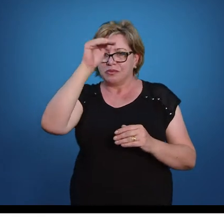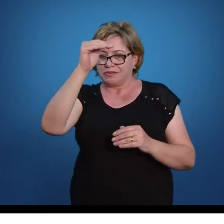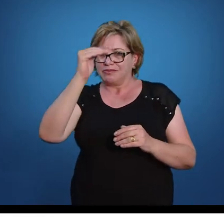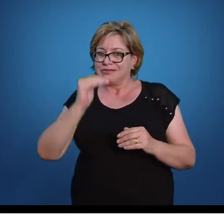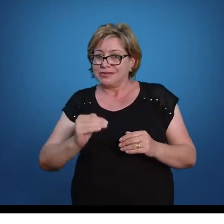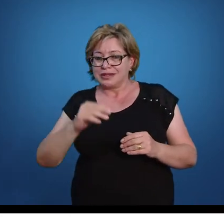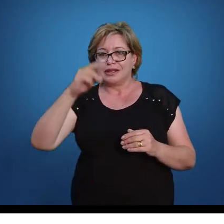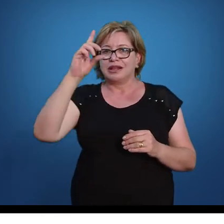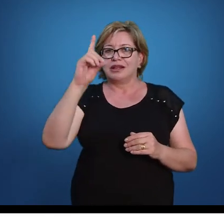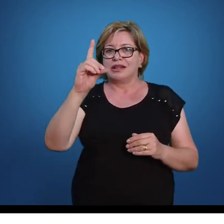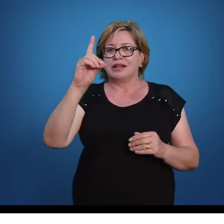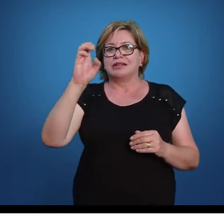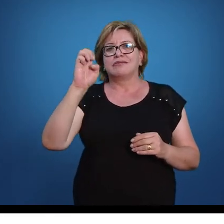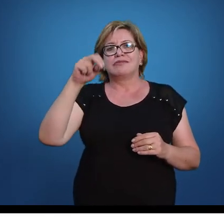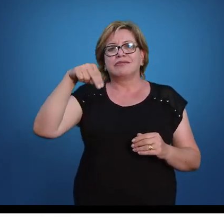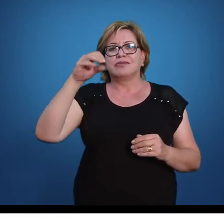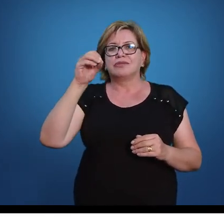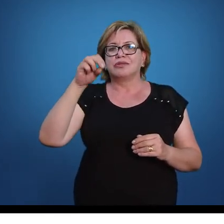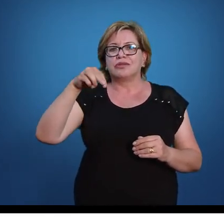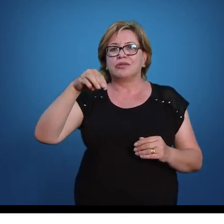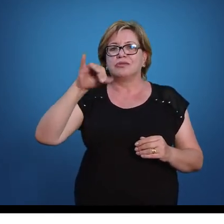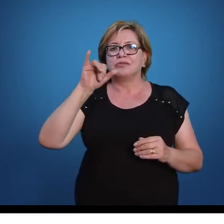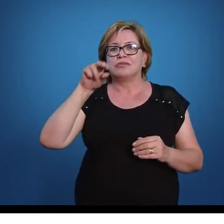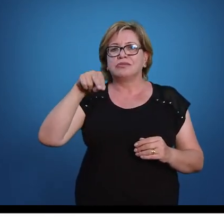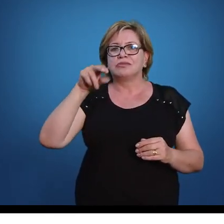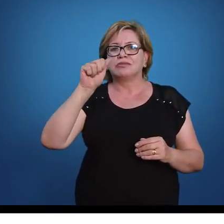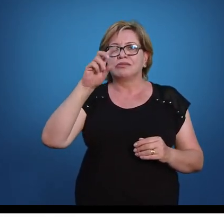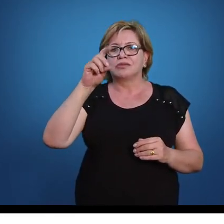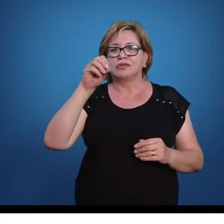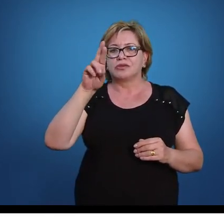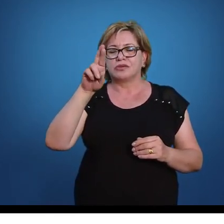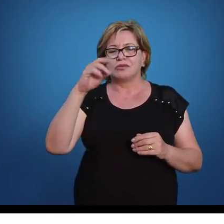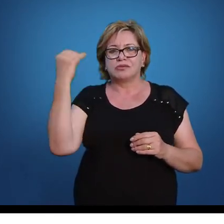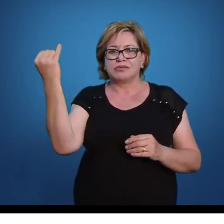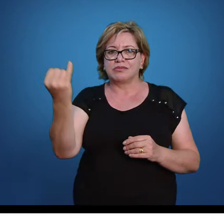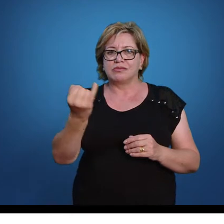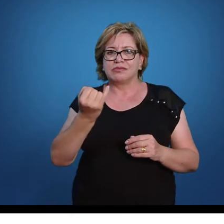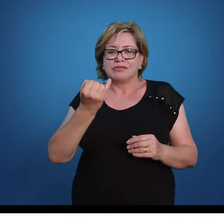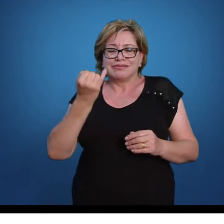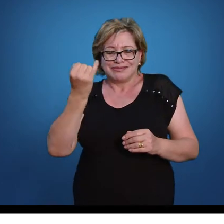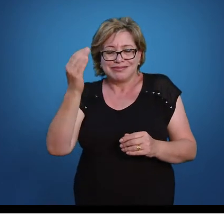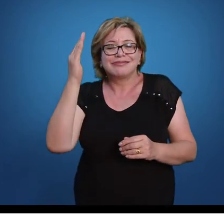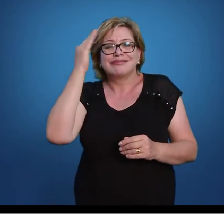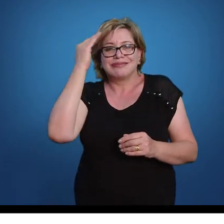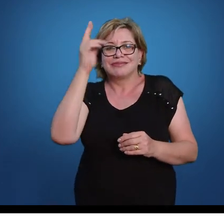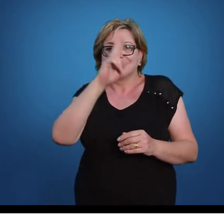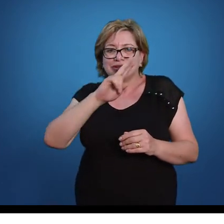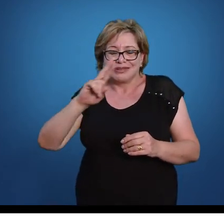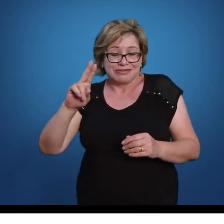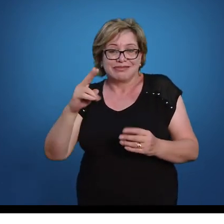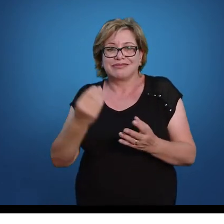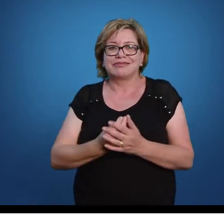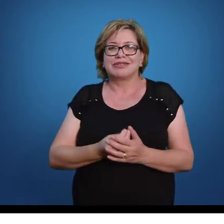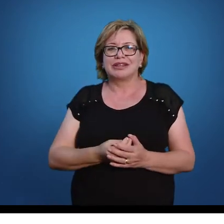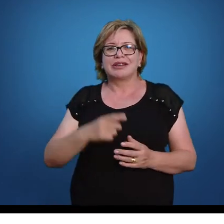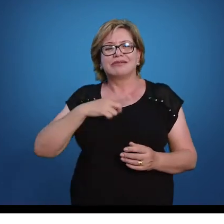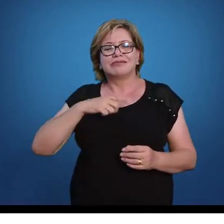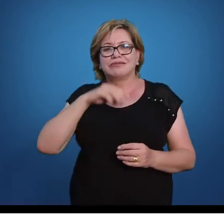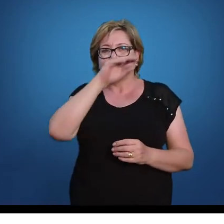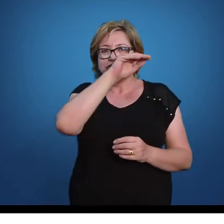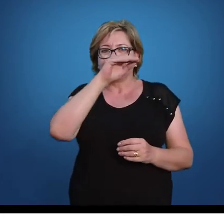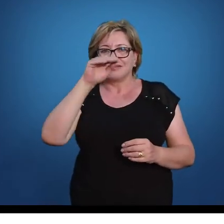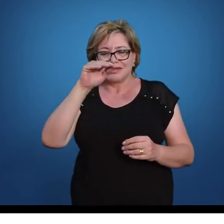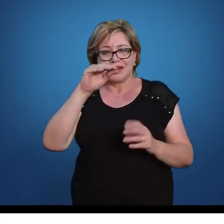termo correto, mas nada impede de se chamar de parte de cima e de baixo. Não é um crime, não tem qualquer problema. Eu tenho uma fração e eu quero